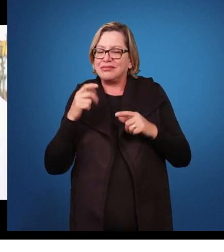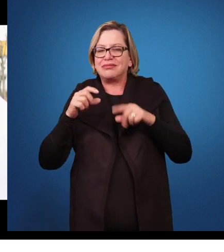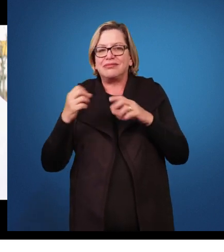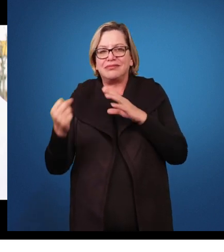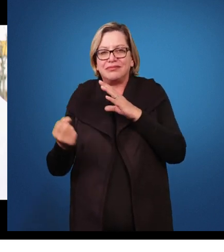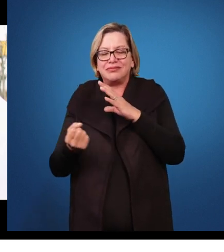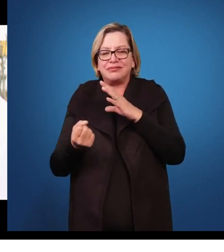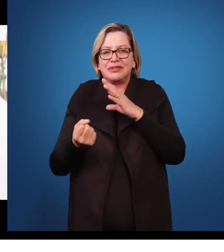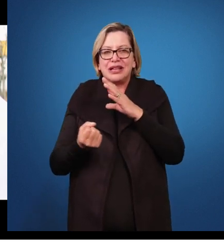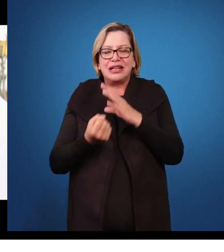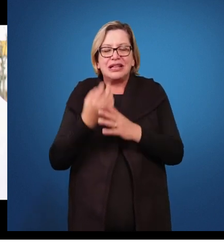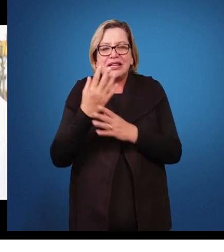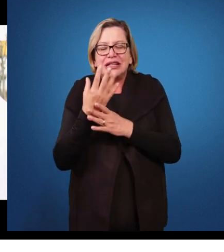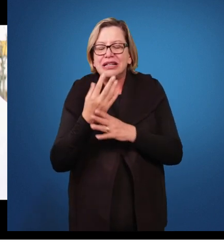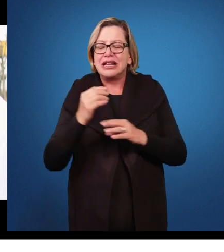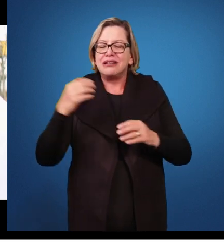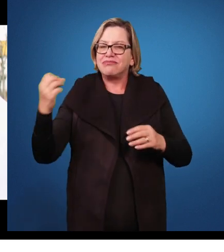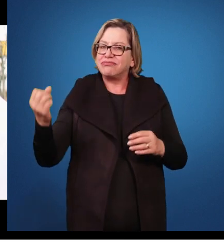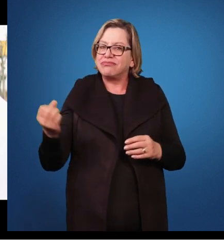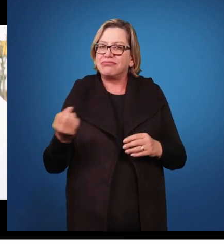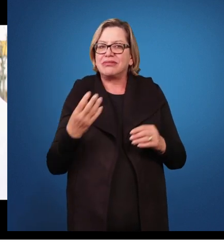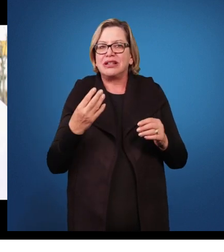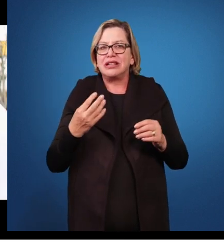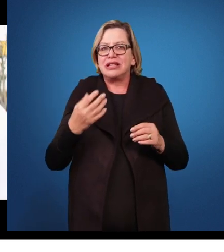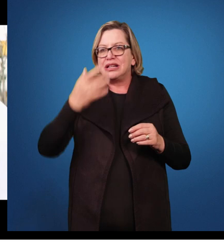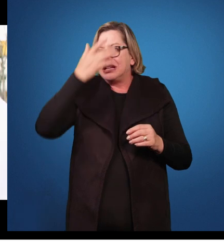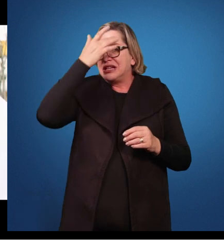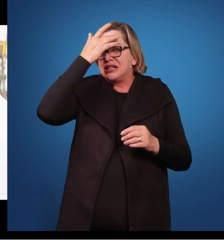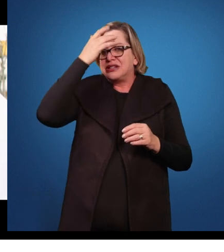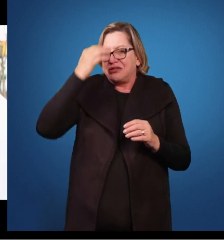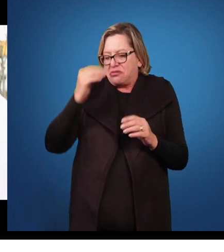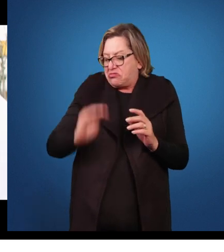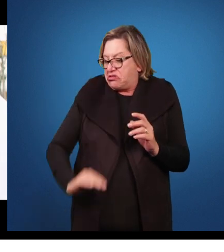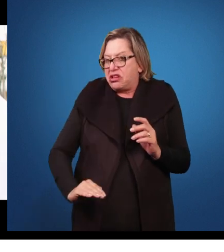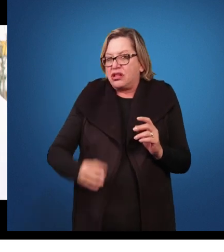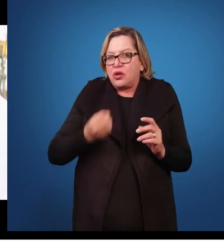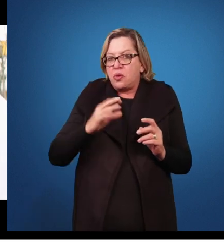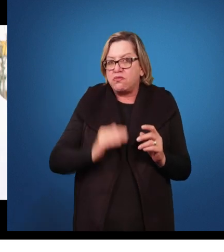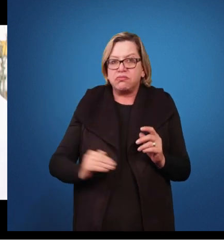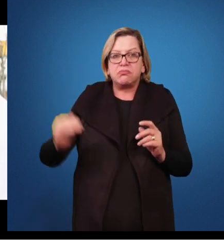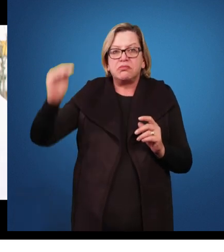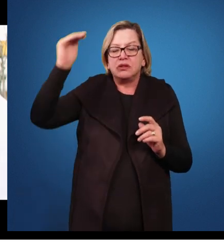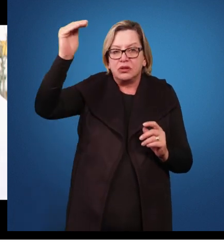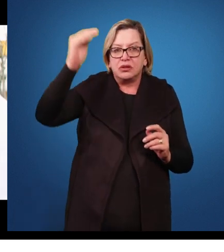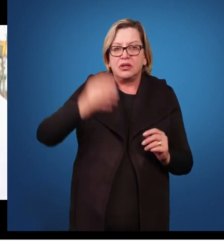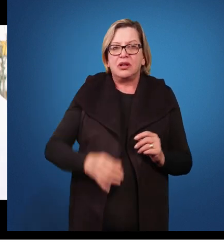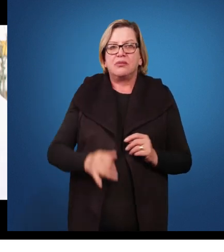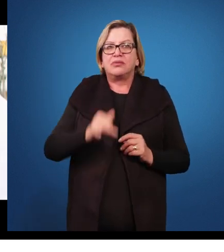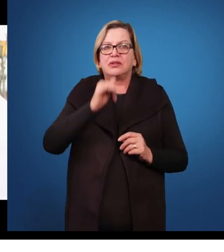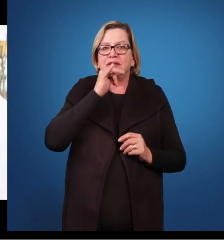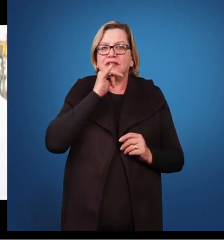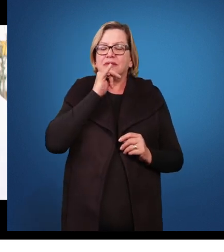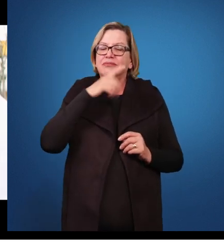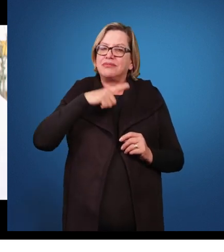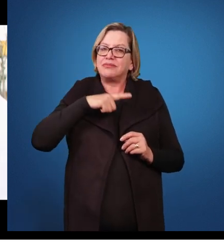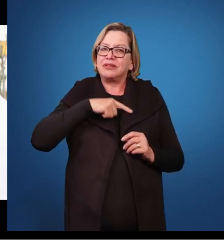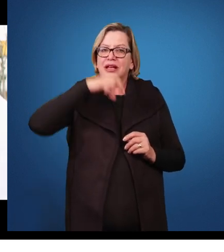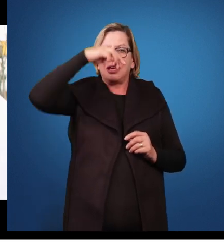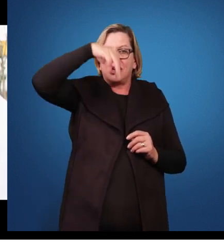inédita, pequenininho ou depois, né? Na fase adulta. Então, eu citei o exemplo do Mozart dentro da música, mas